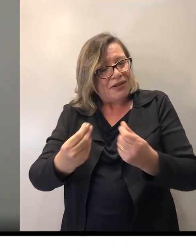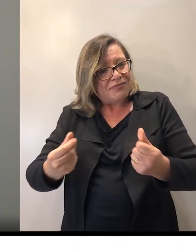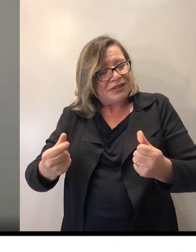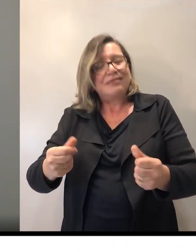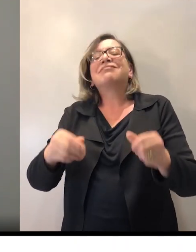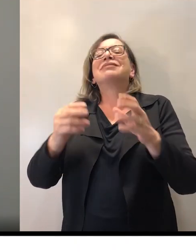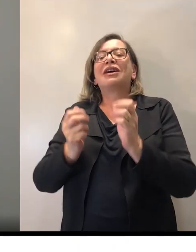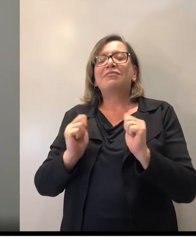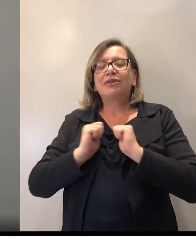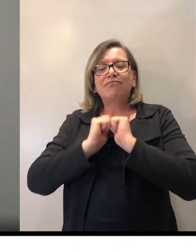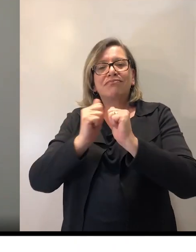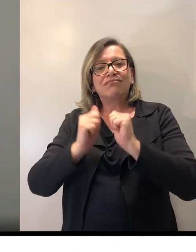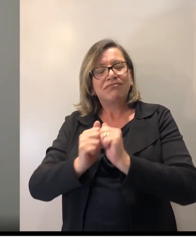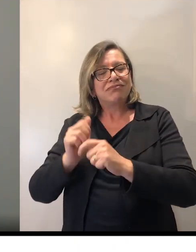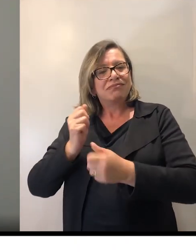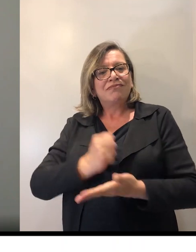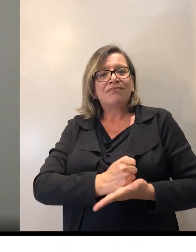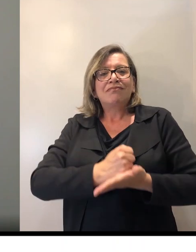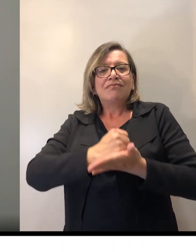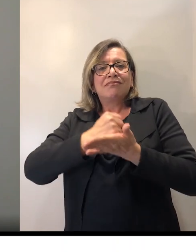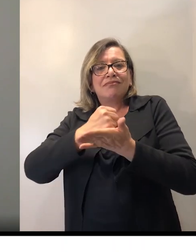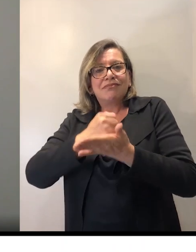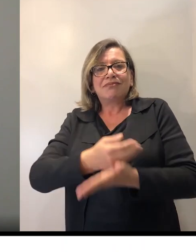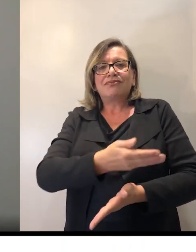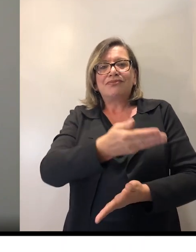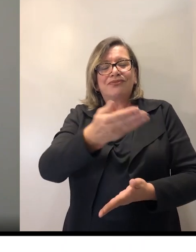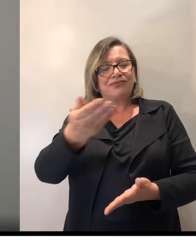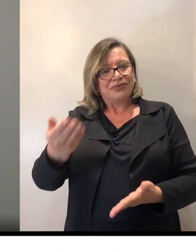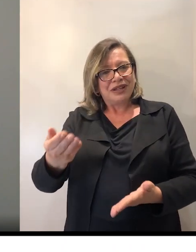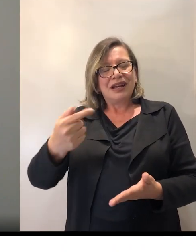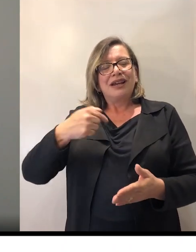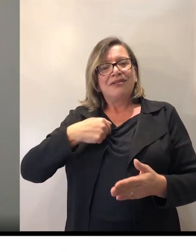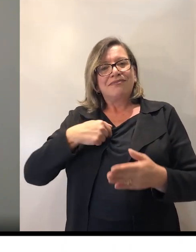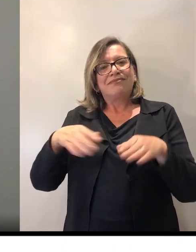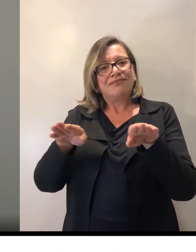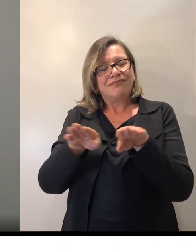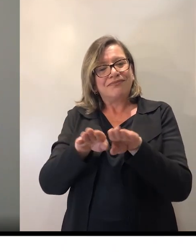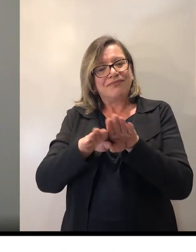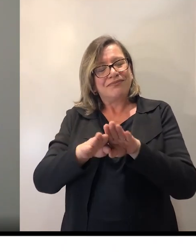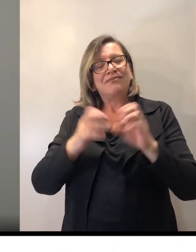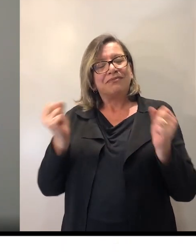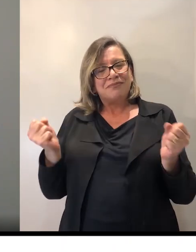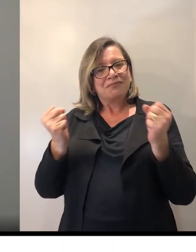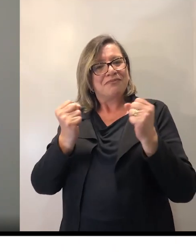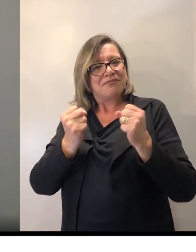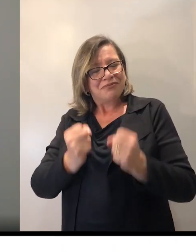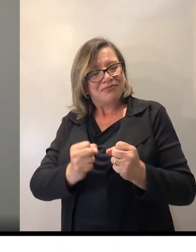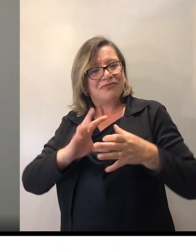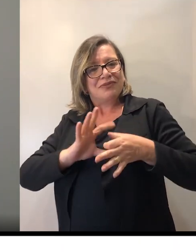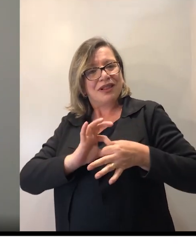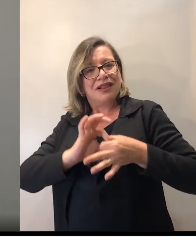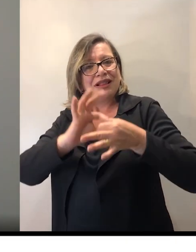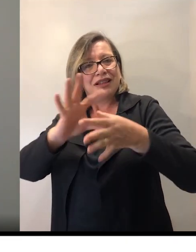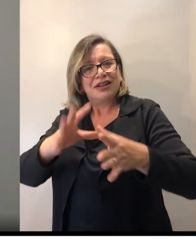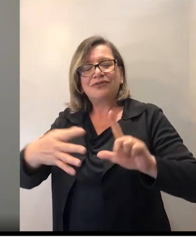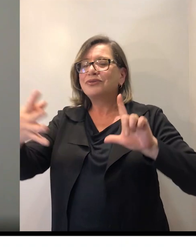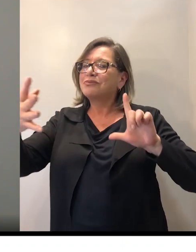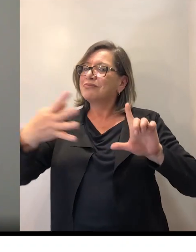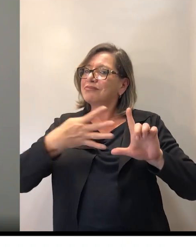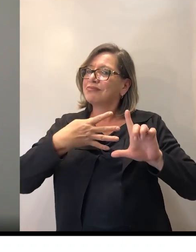acompanhar vocês. Eu também me coloco à disposição, na plataforma do curso, para